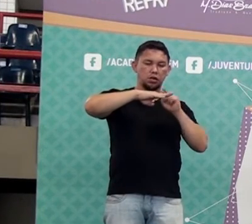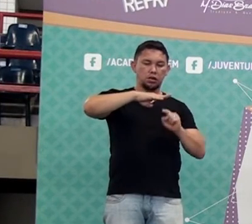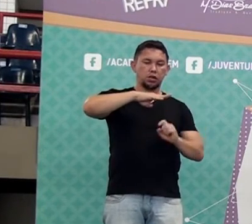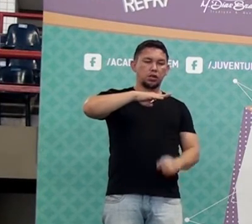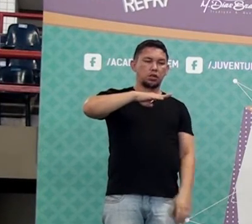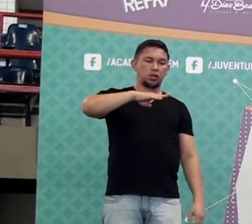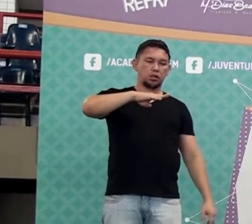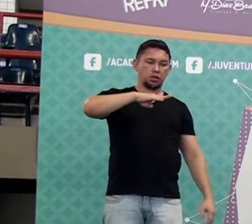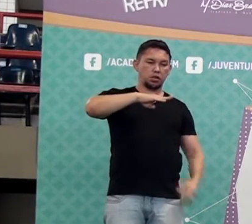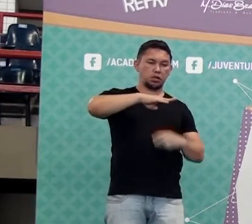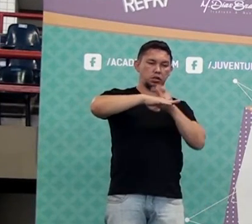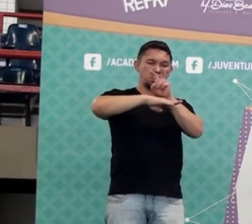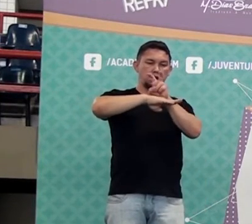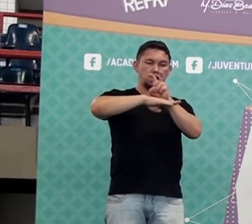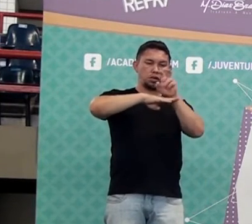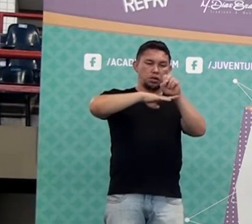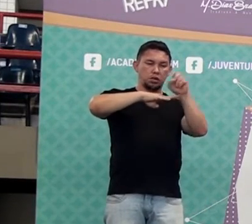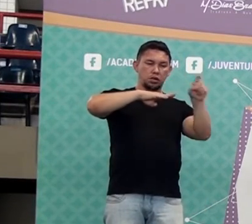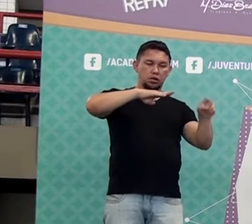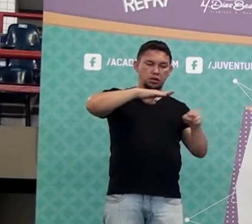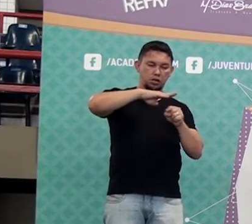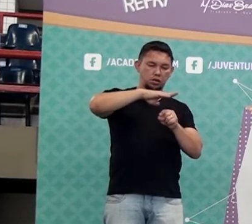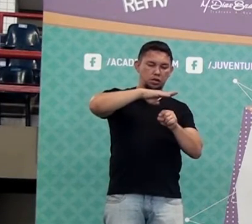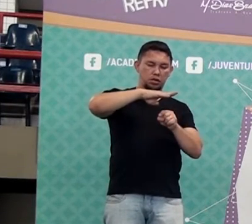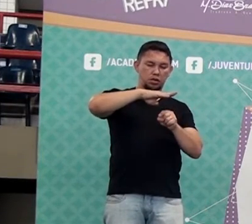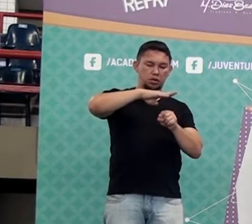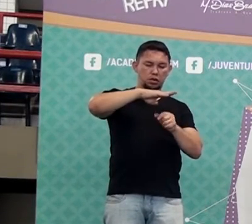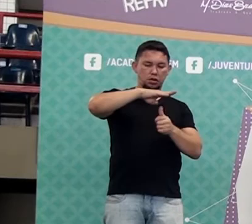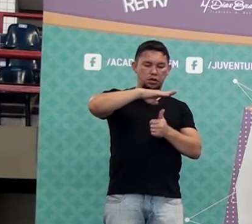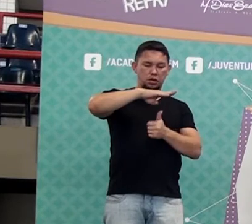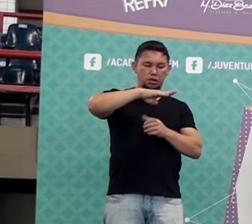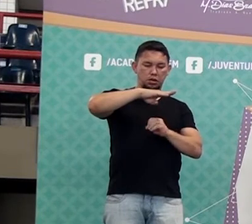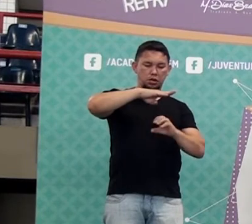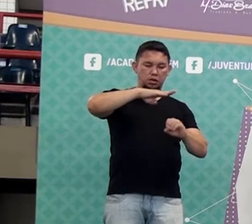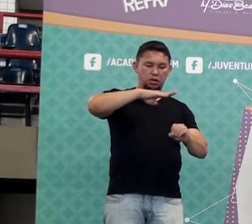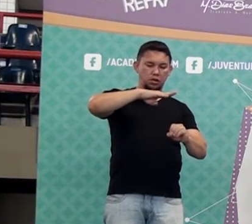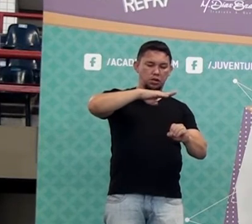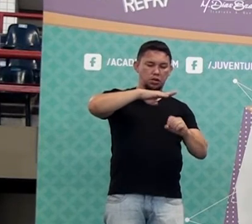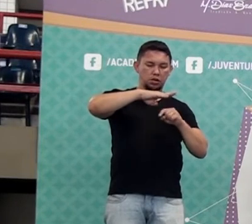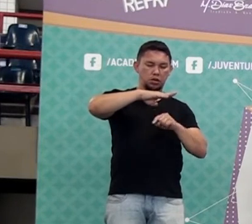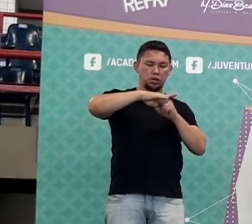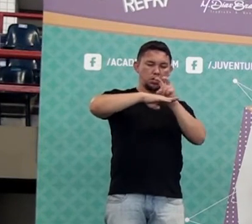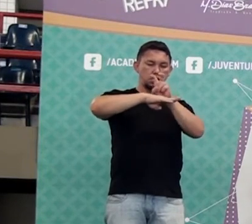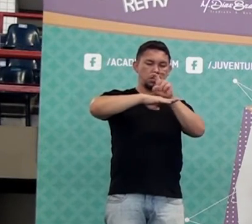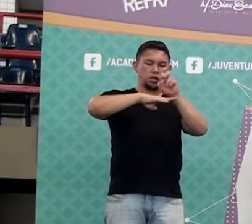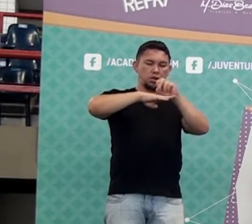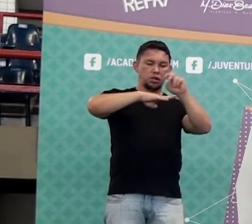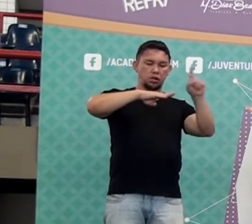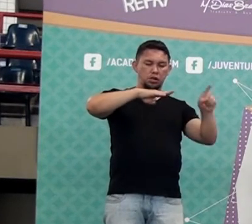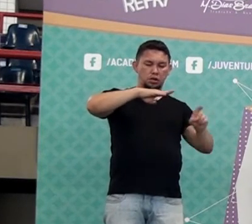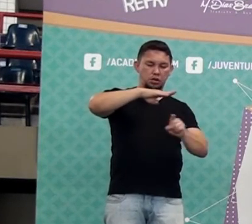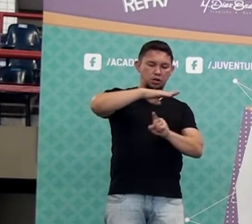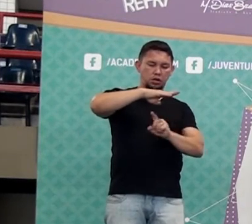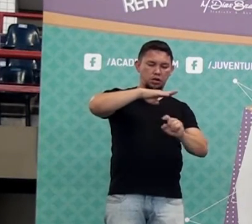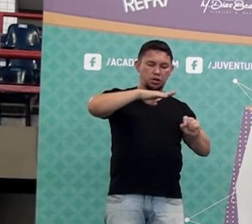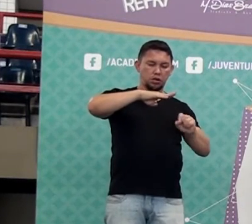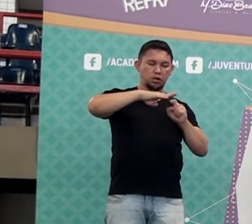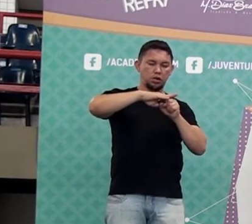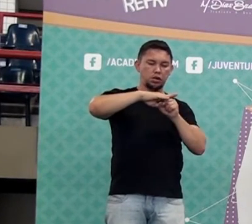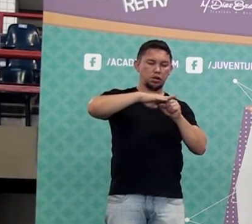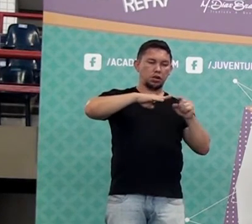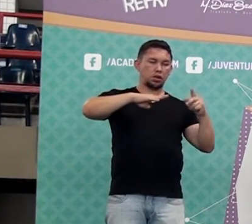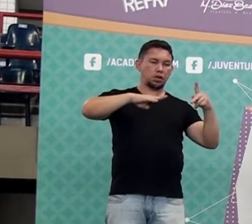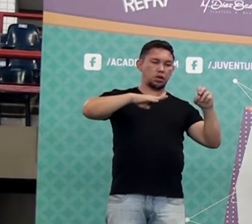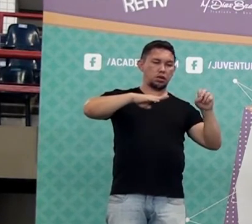isso? 50 por cento. Olha o nome, por cento. O que é por? É a divisão.